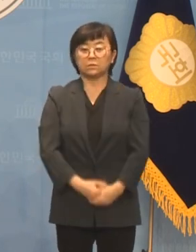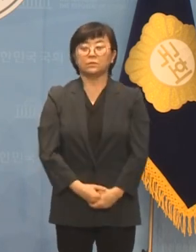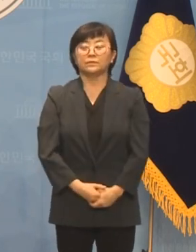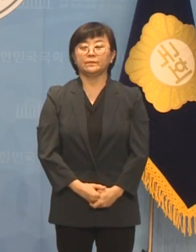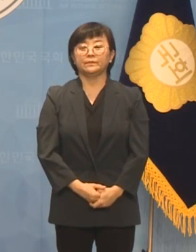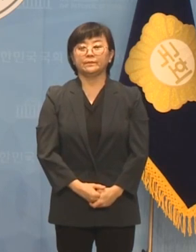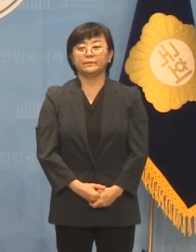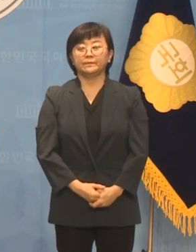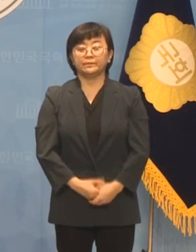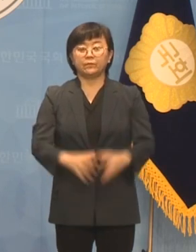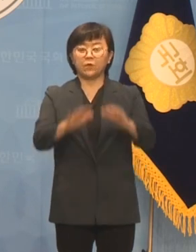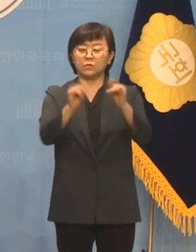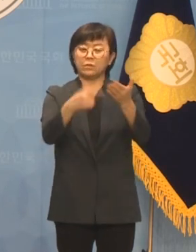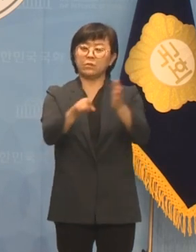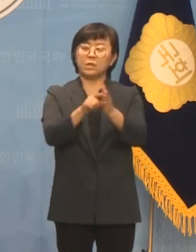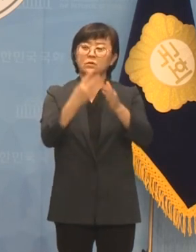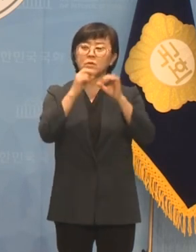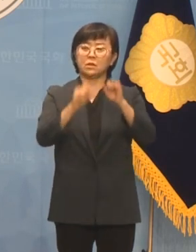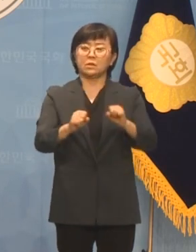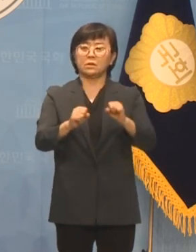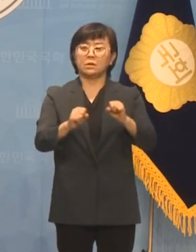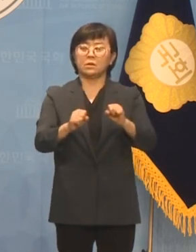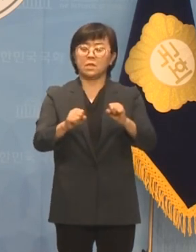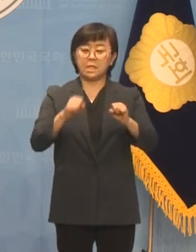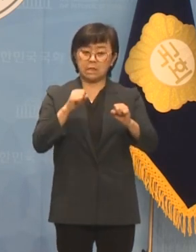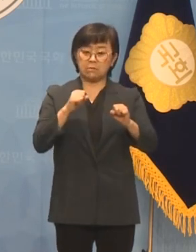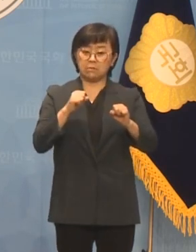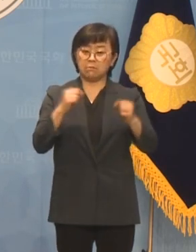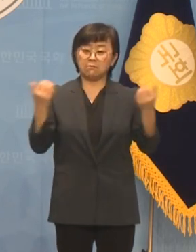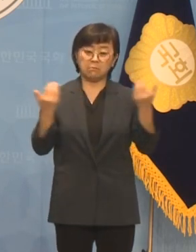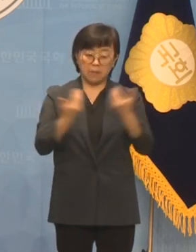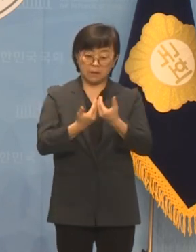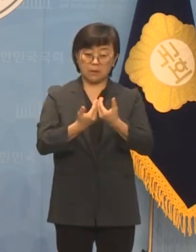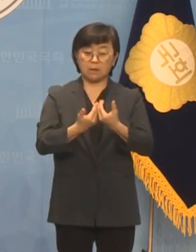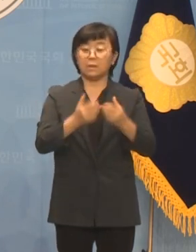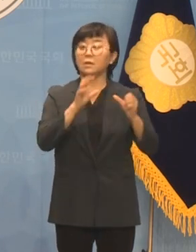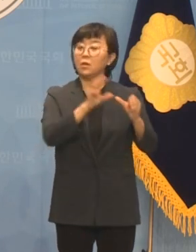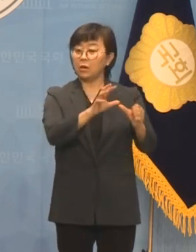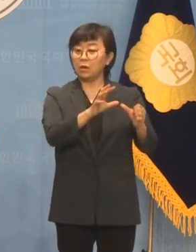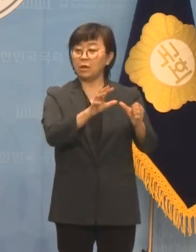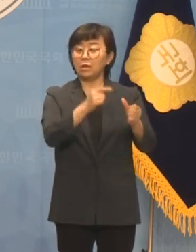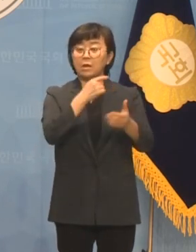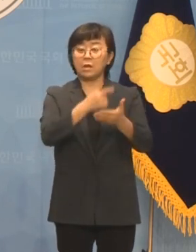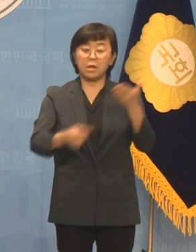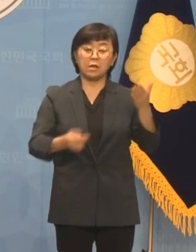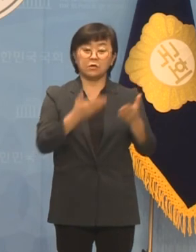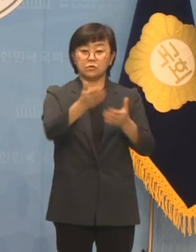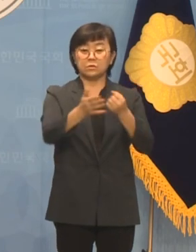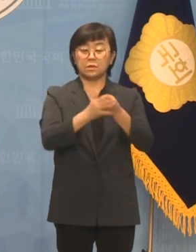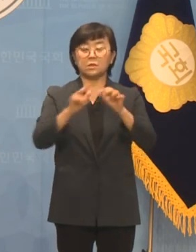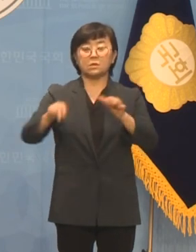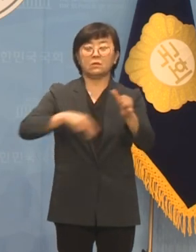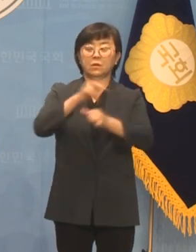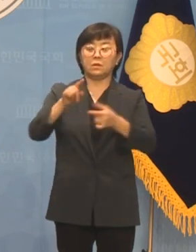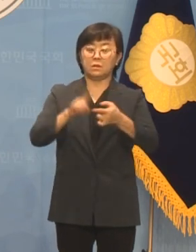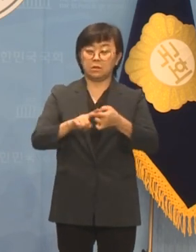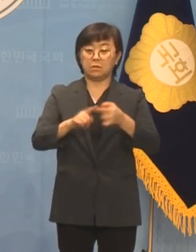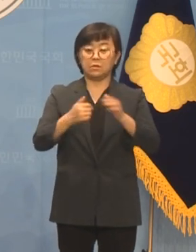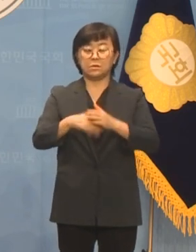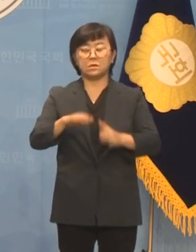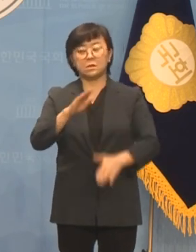국민을 위해 존재해야 할 힘이 거꾸로 국민을 억압하고 위해를 가하는 이 비참한 현실을 두고